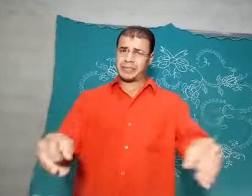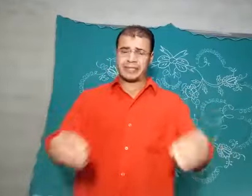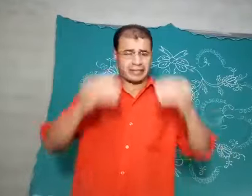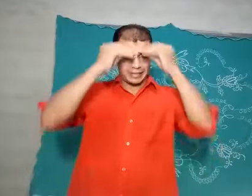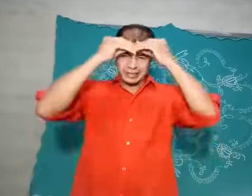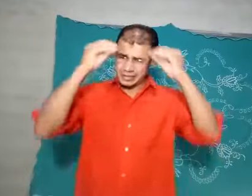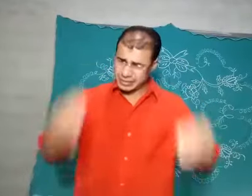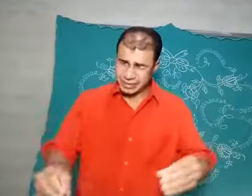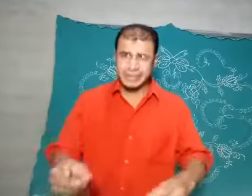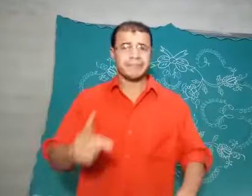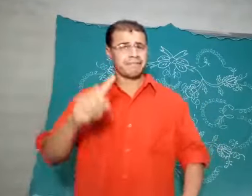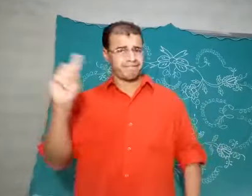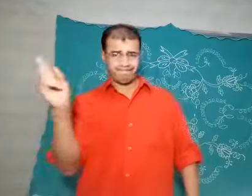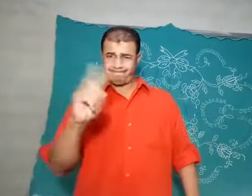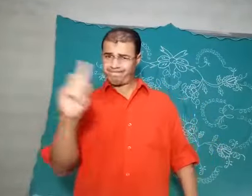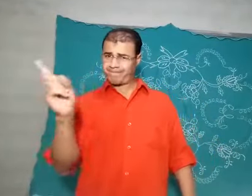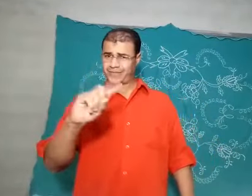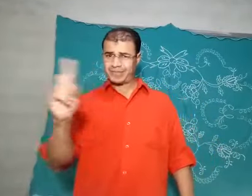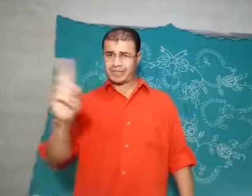estar estudando e não desistir.